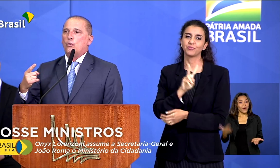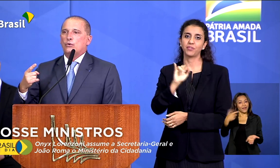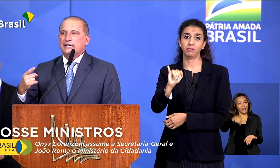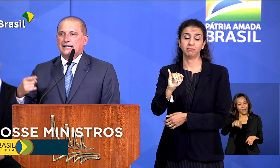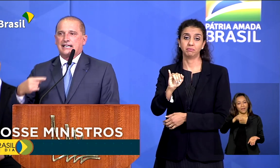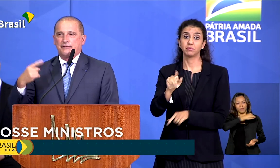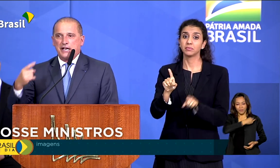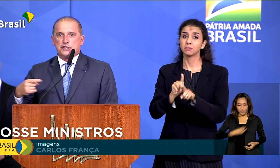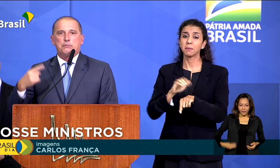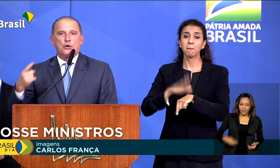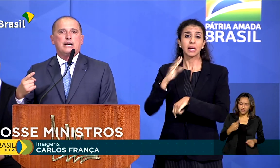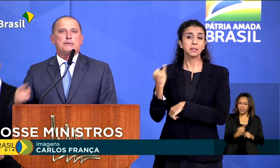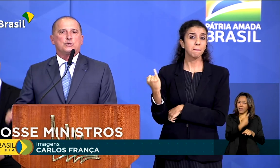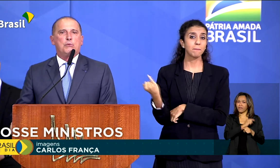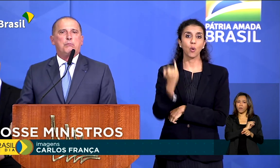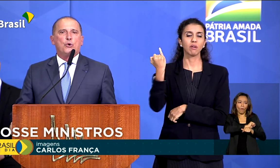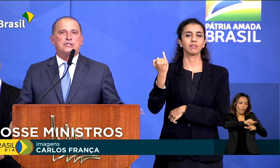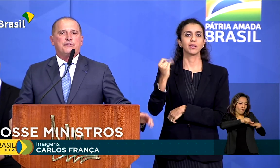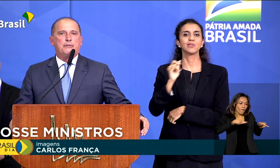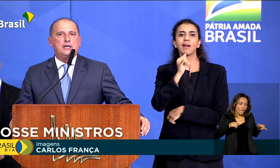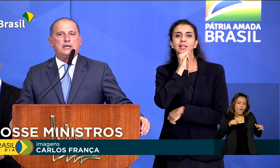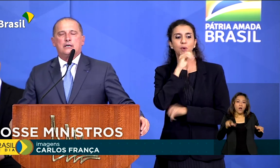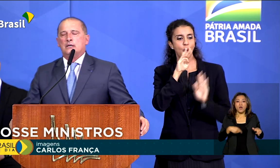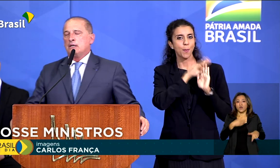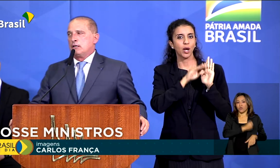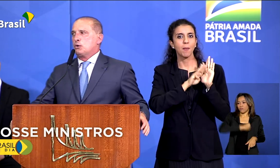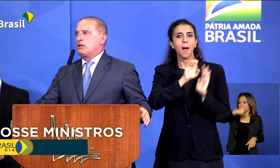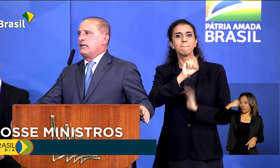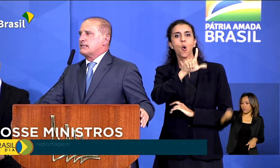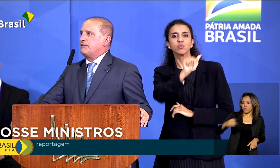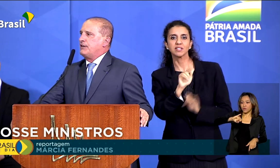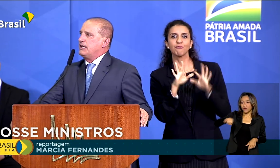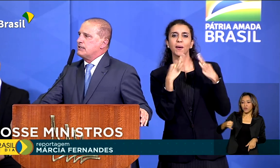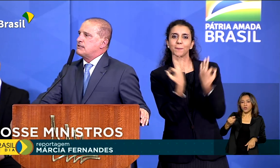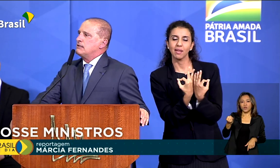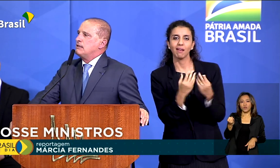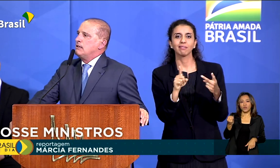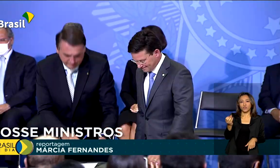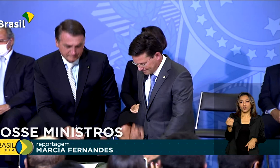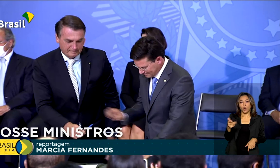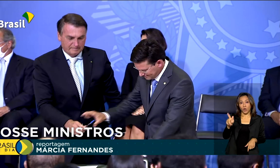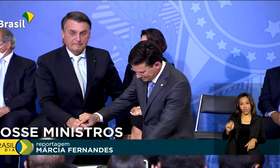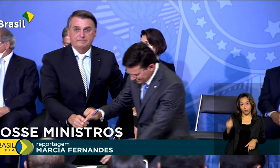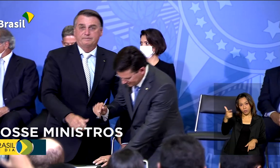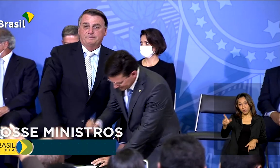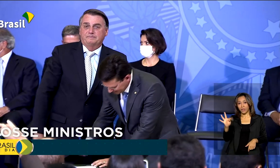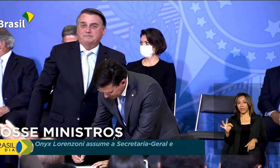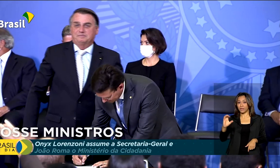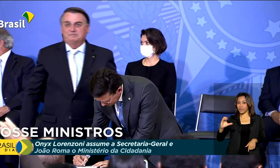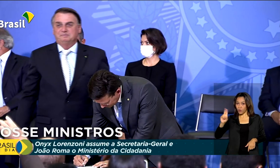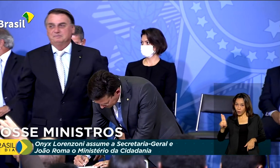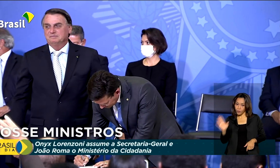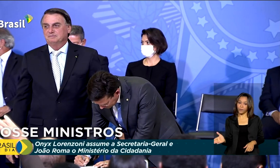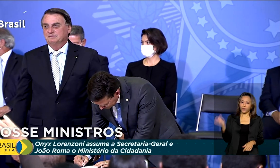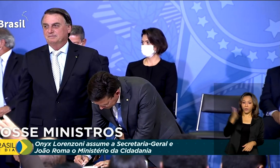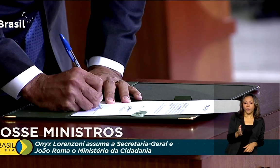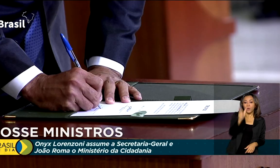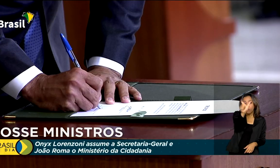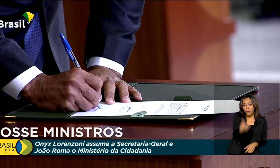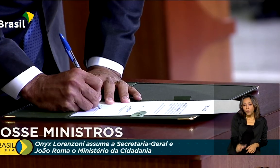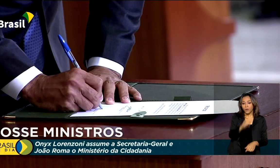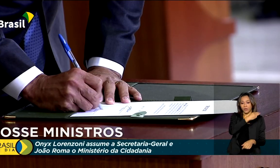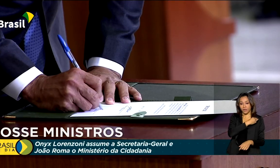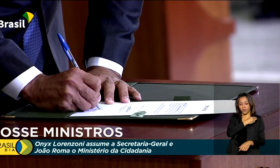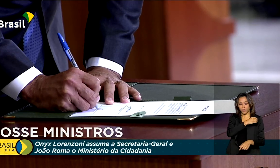cargo vago desde dezembro, com a ida de Jorge Oliveira para o Tribunal de Contas da União. O deputado federal João Roma